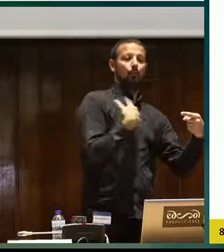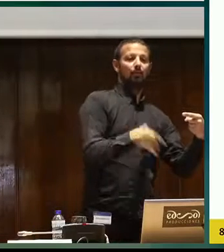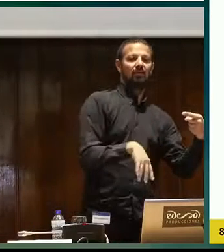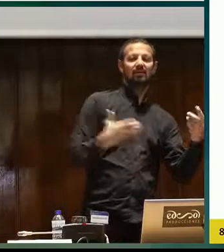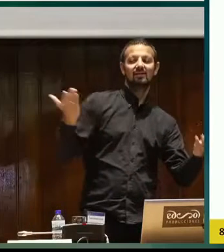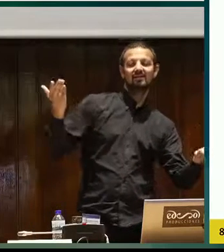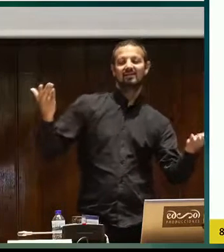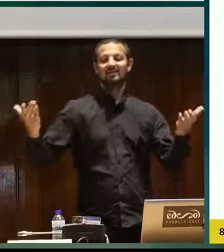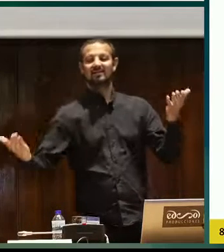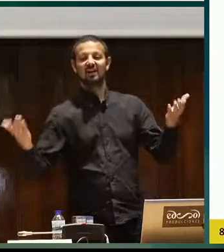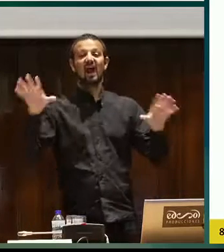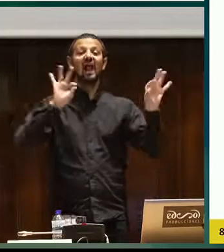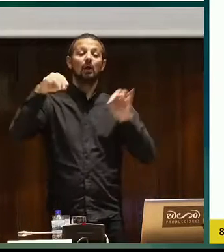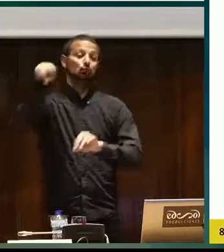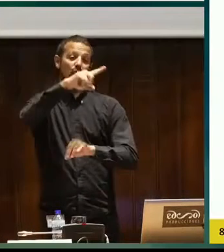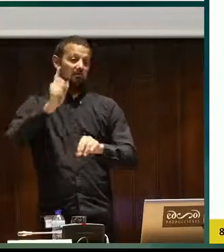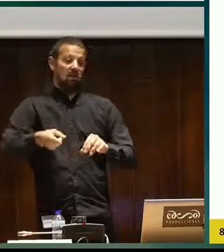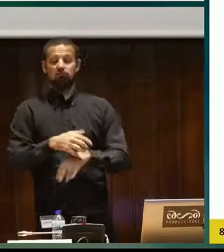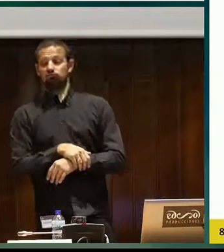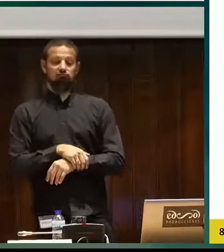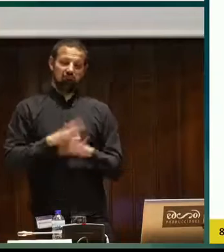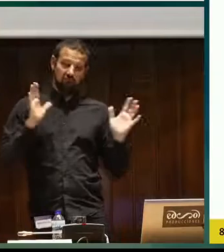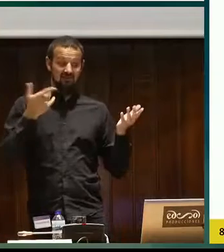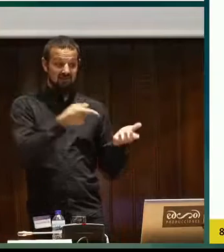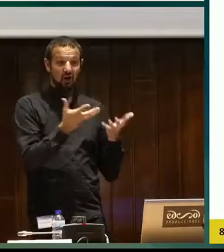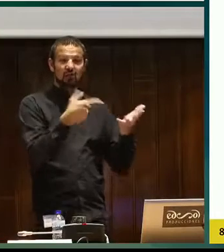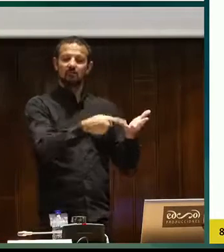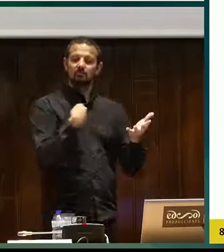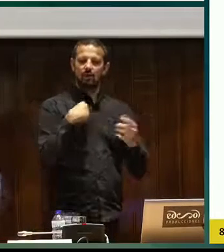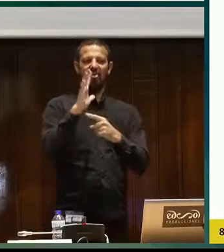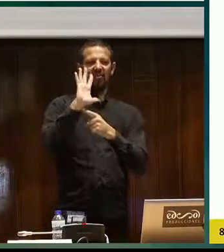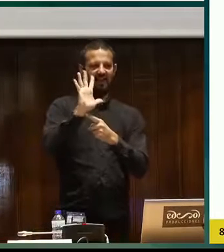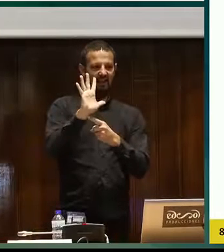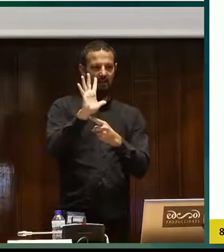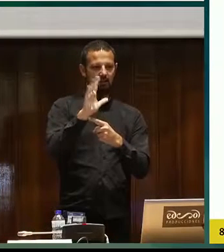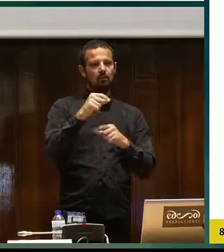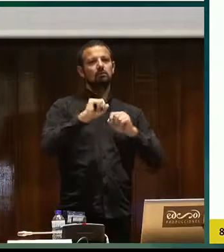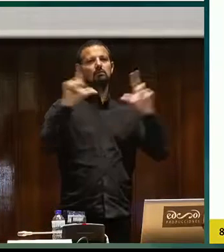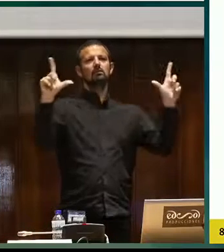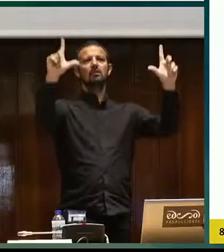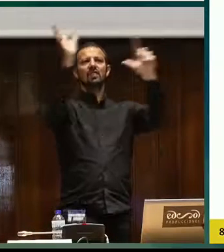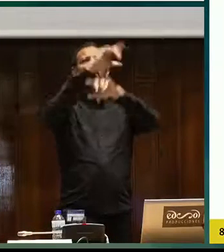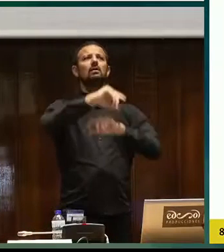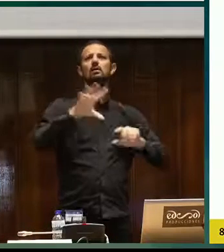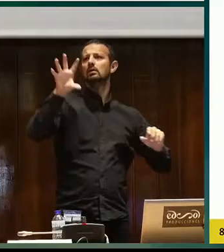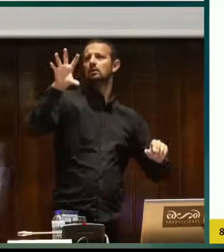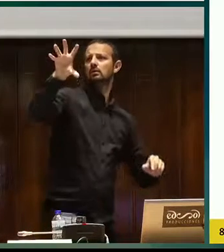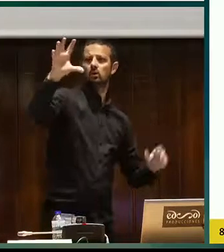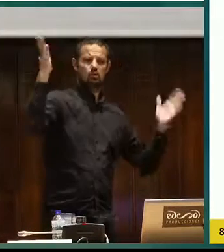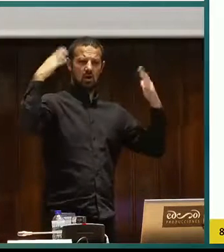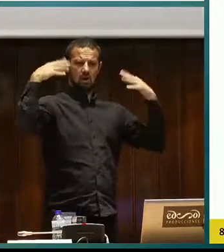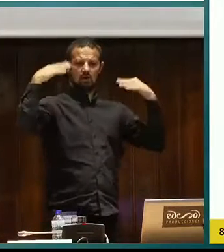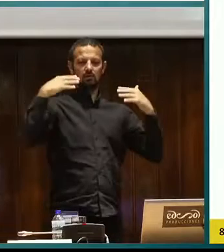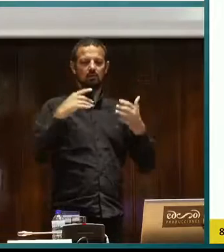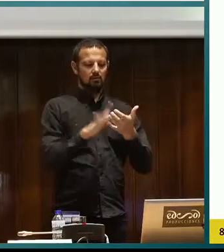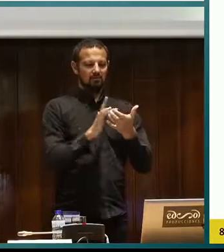matices de enfado, tristeza, alegría. Cada uno elegirá el sistema que más le satisfaga, pero a eso nos vamos a